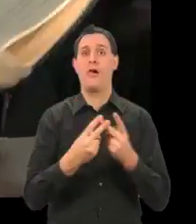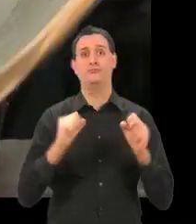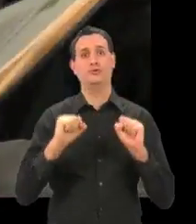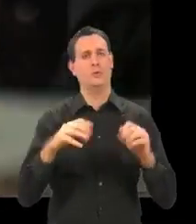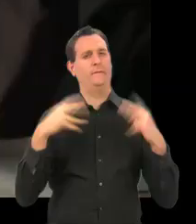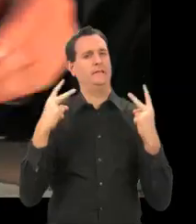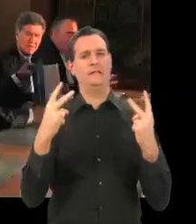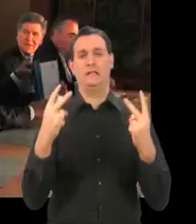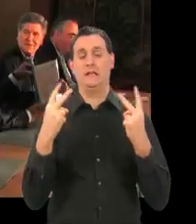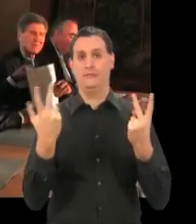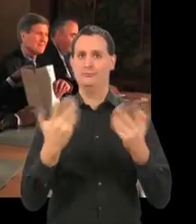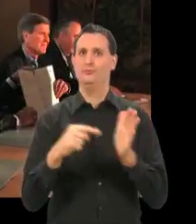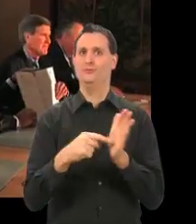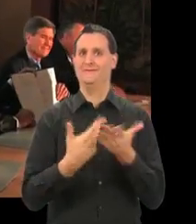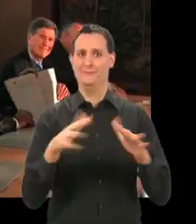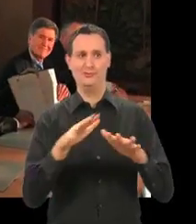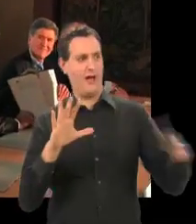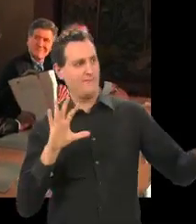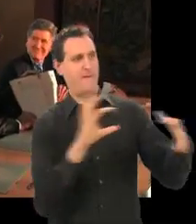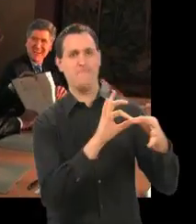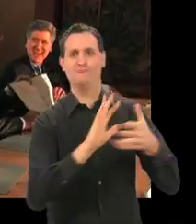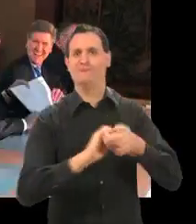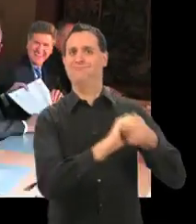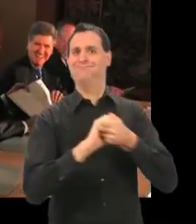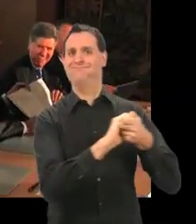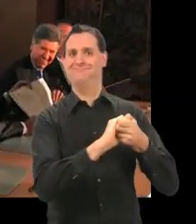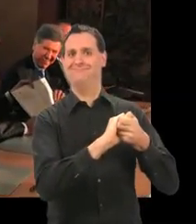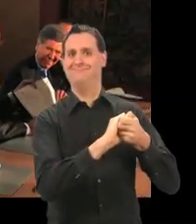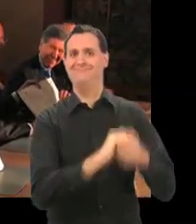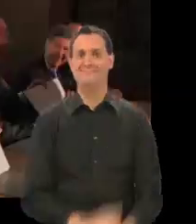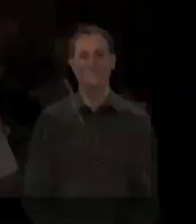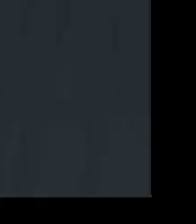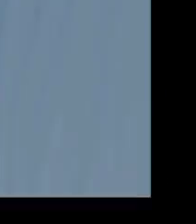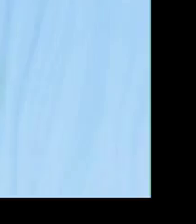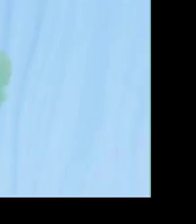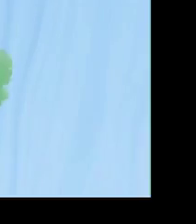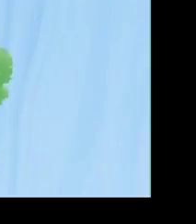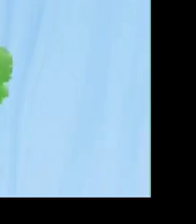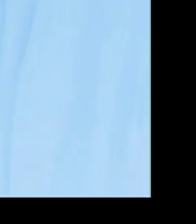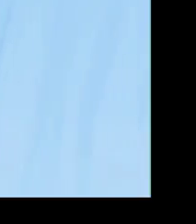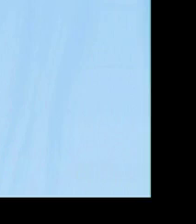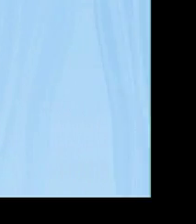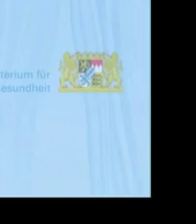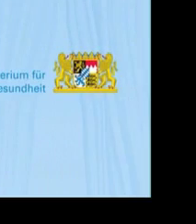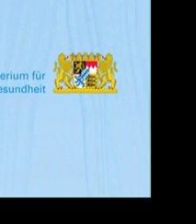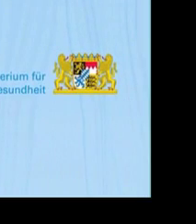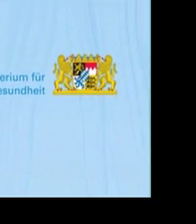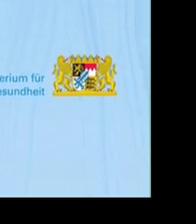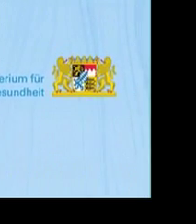kooperativen Umweltschutz in Bayern. Er ist die Grundlage für Kooperativen